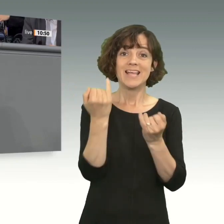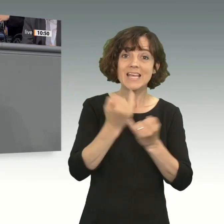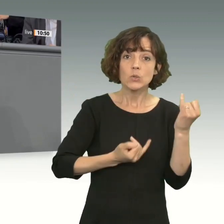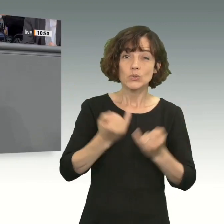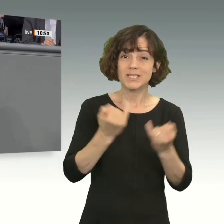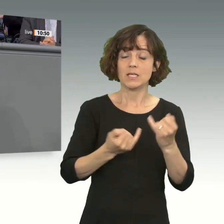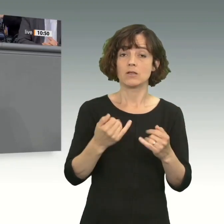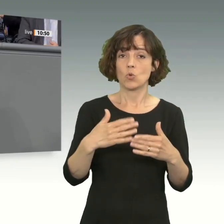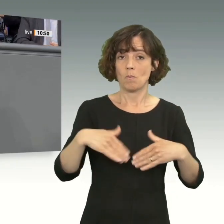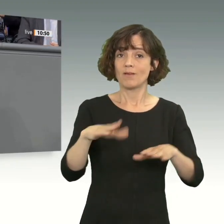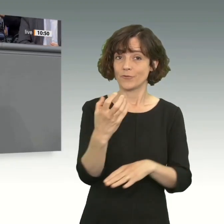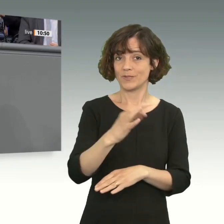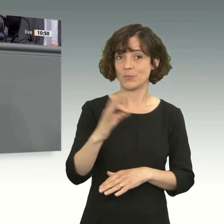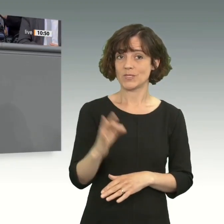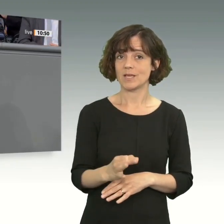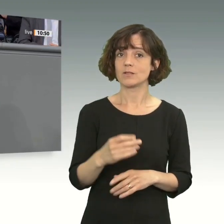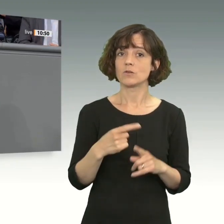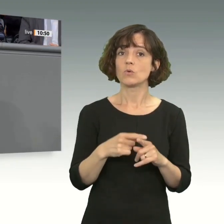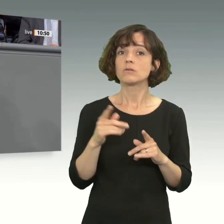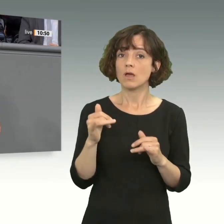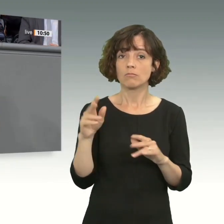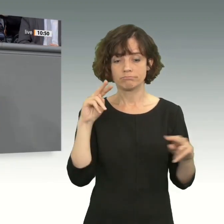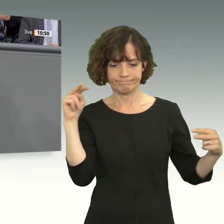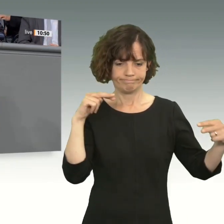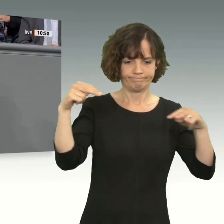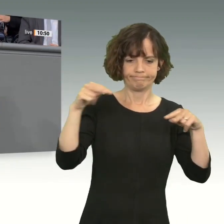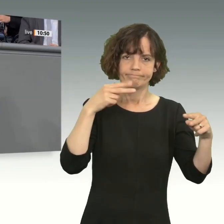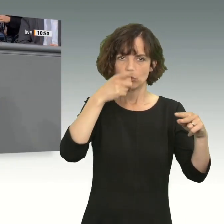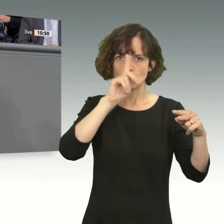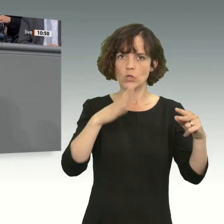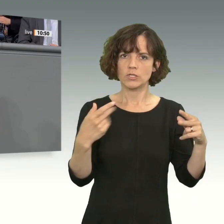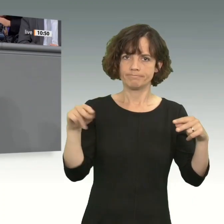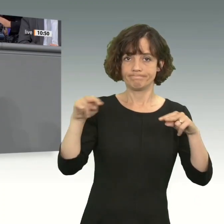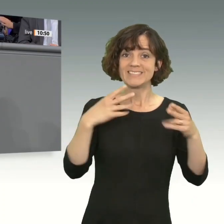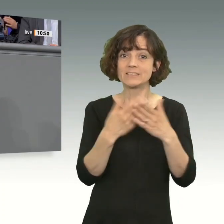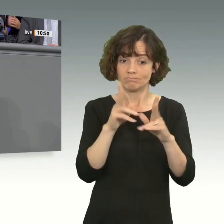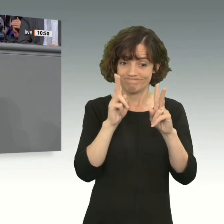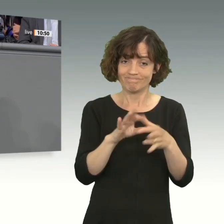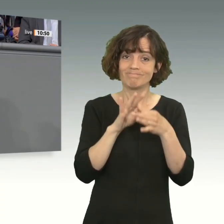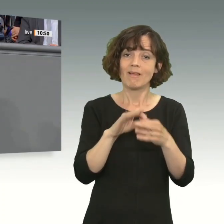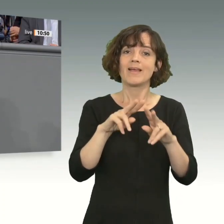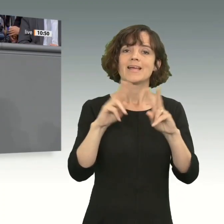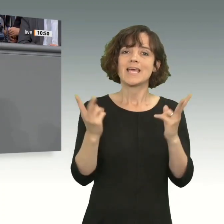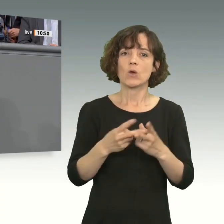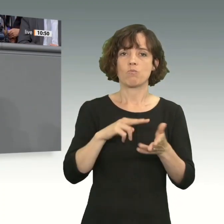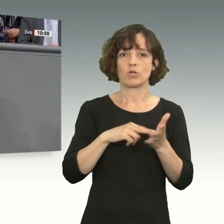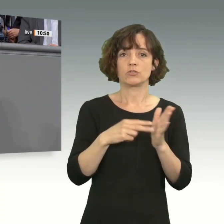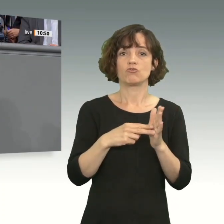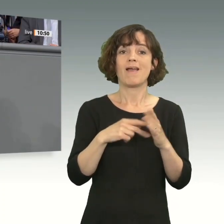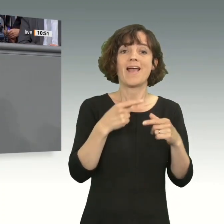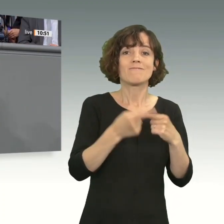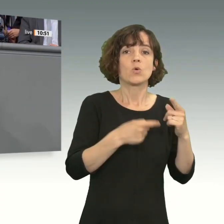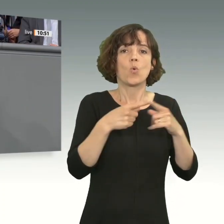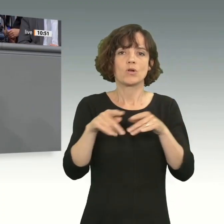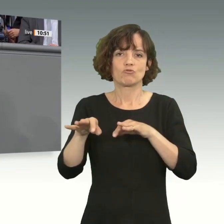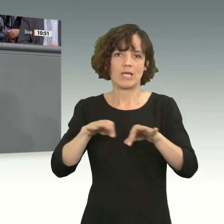sogar die Hälfte. Und ja, man schaut auf Deutschland. Es geht um eine geopolitische, nicht nur Entwicklung, sondern Strategie.